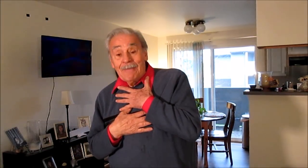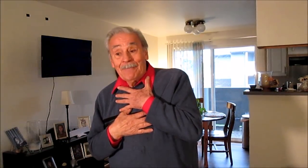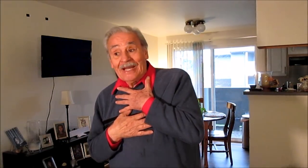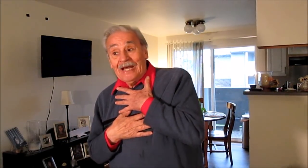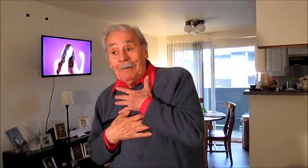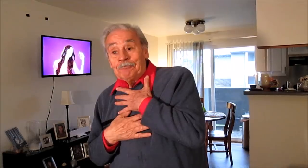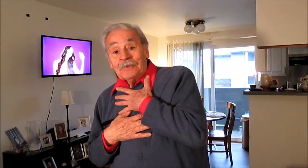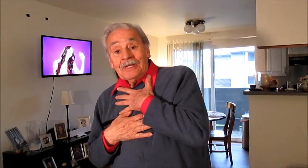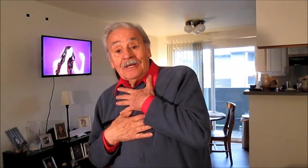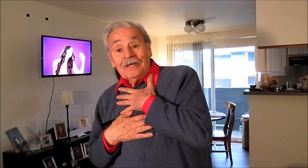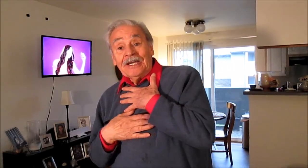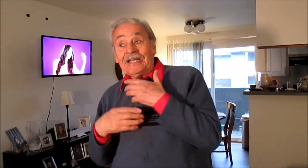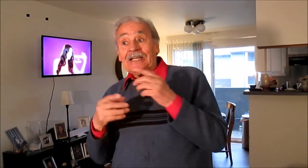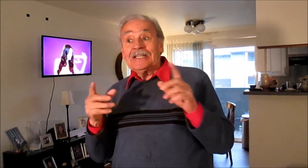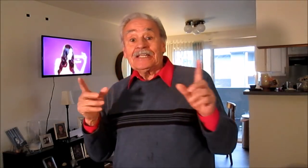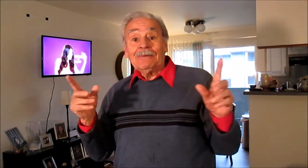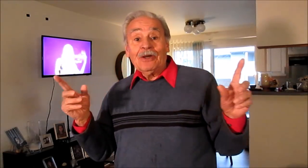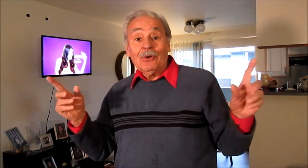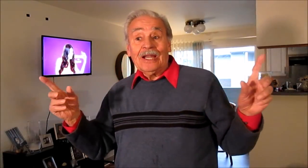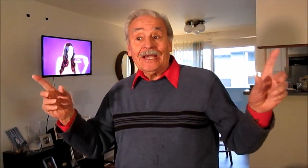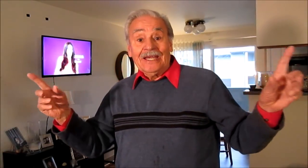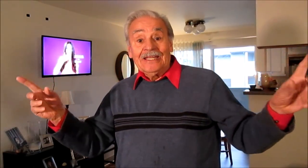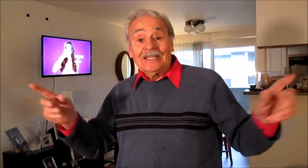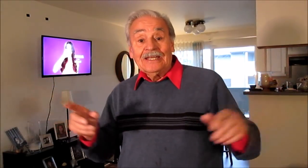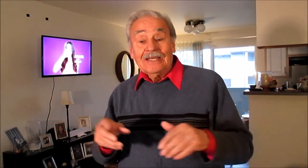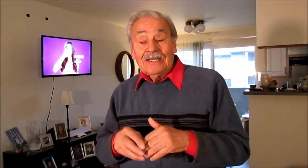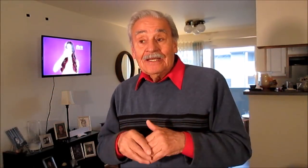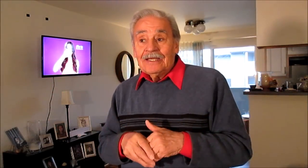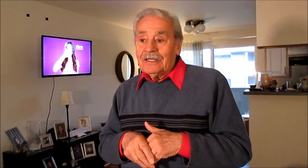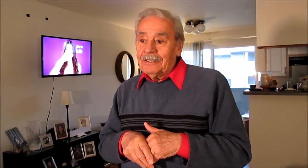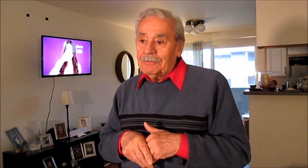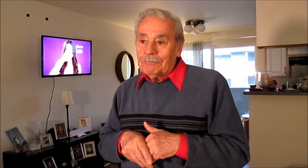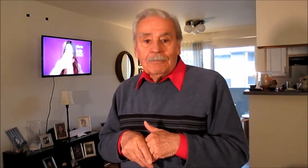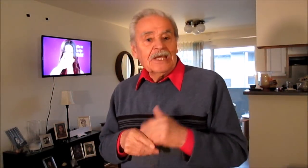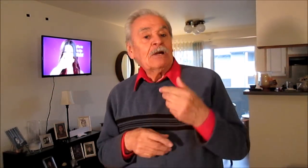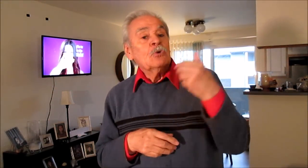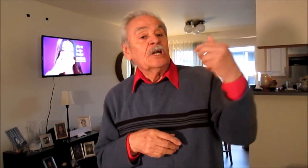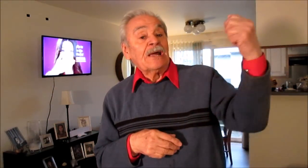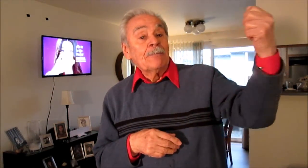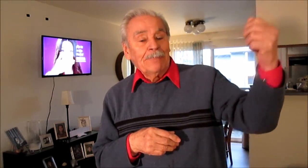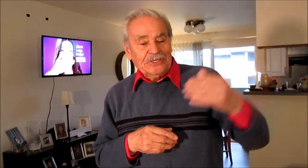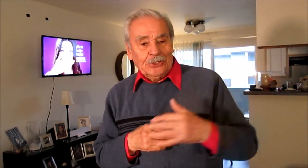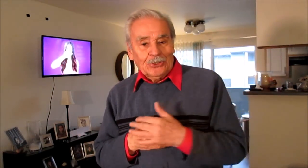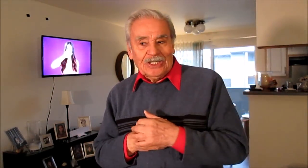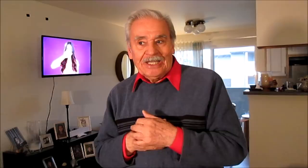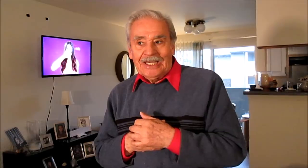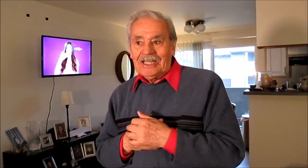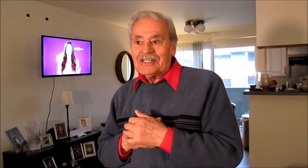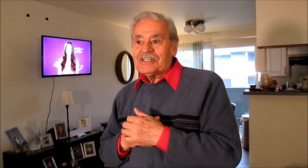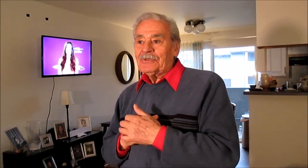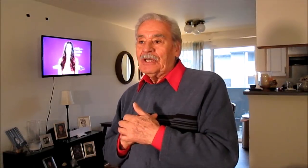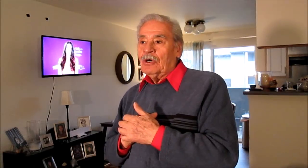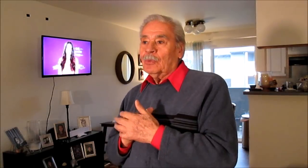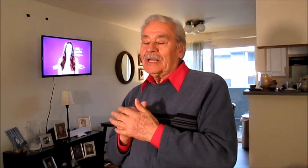para generar trabajo a la gente. Era un gran patriota que quería hacer una obra,